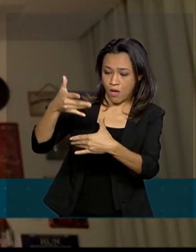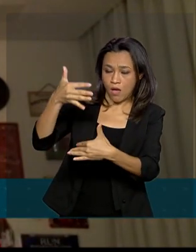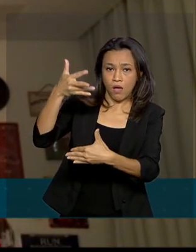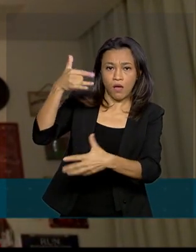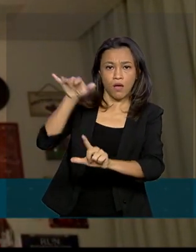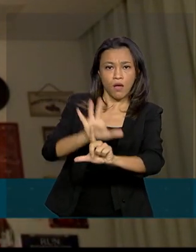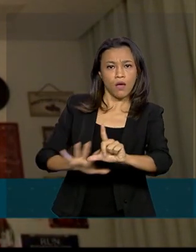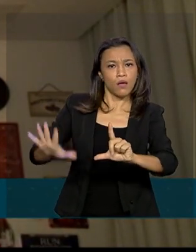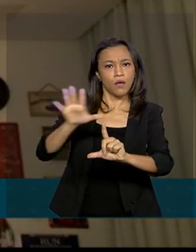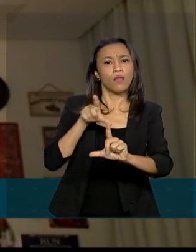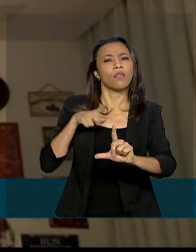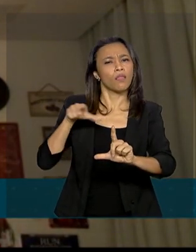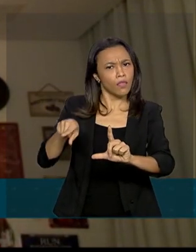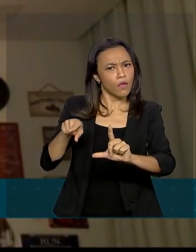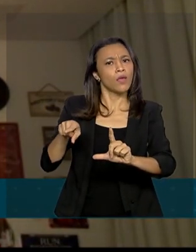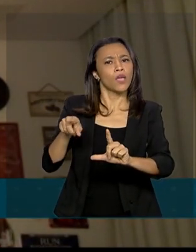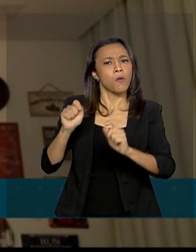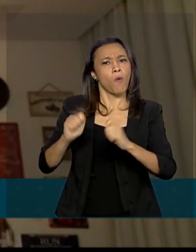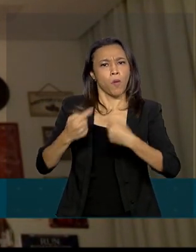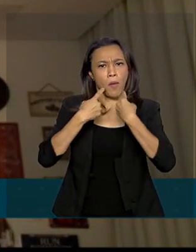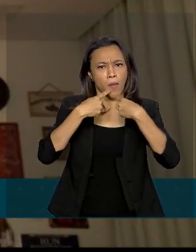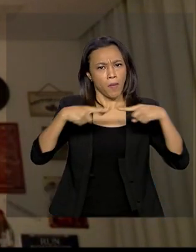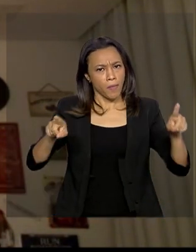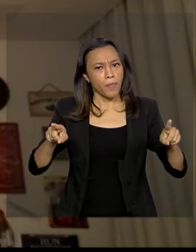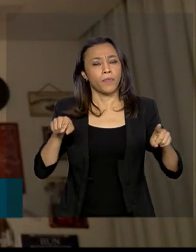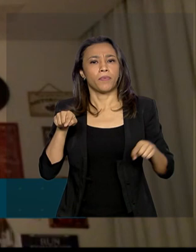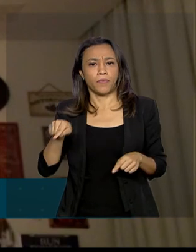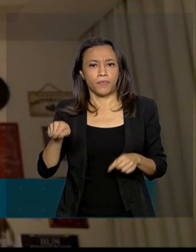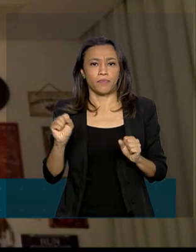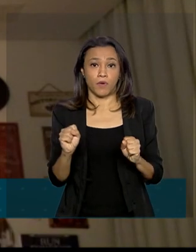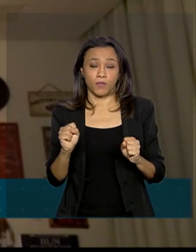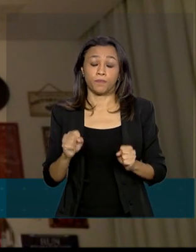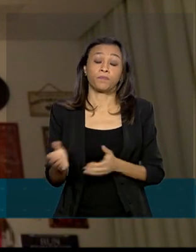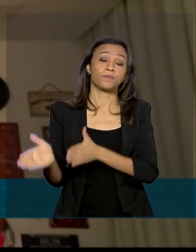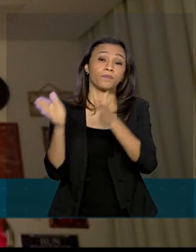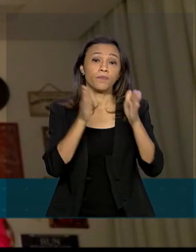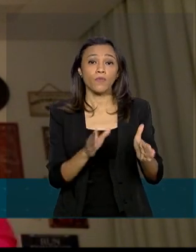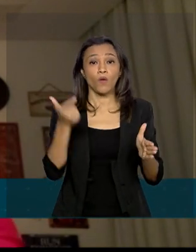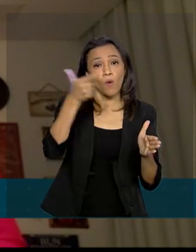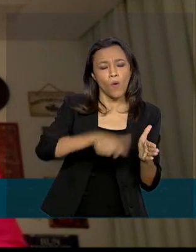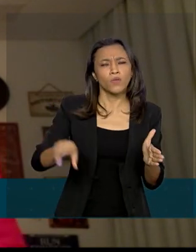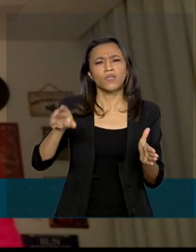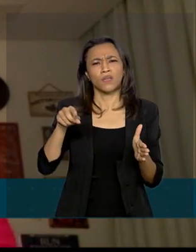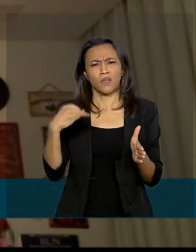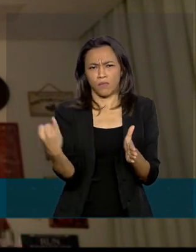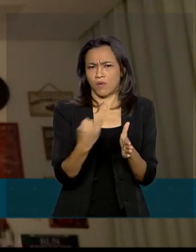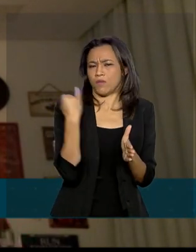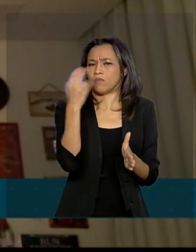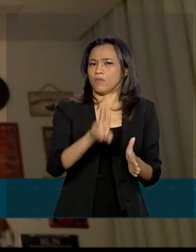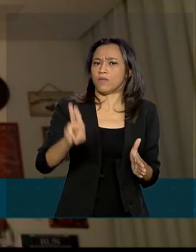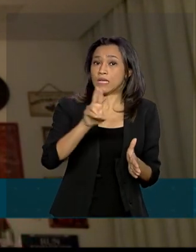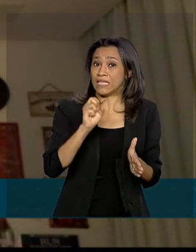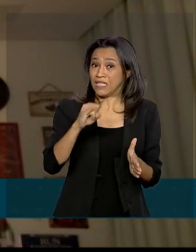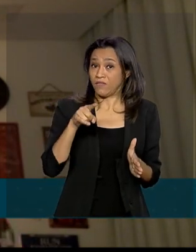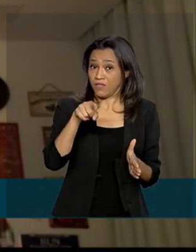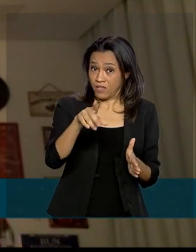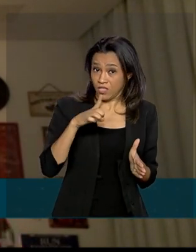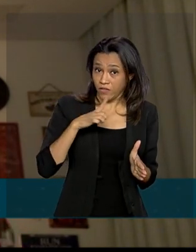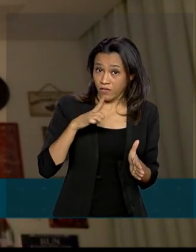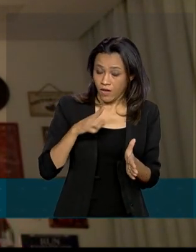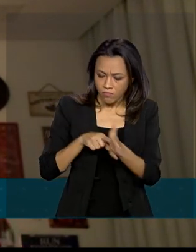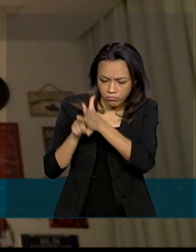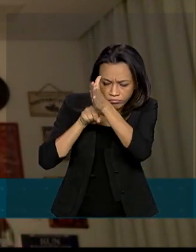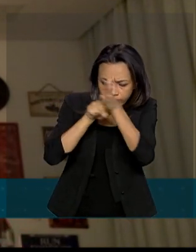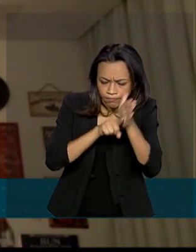canal específico para as denúncias do Covid-19. Outra funcionalidade importante é que se você estiver navegando no